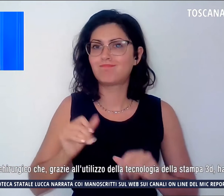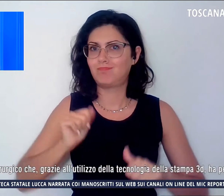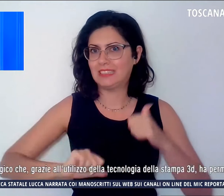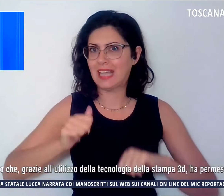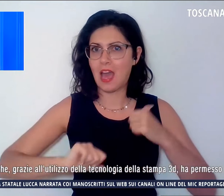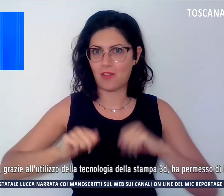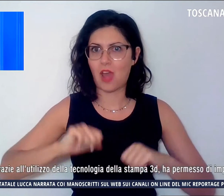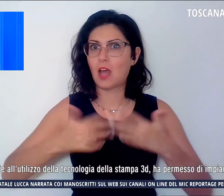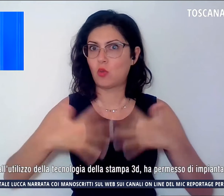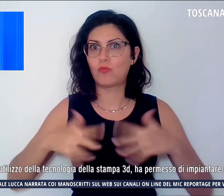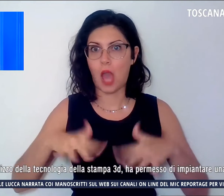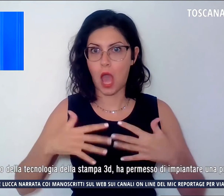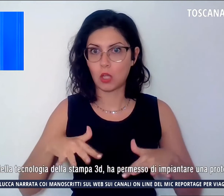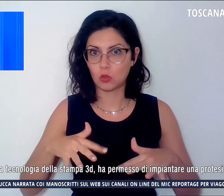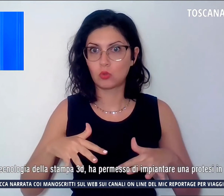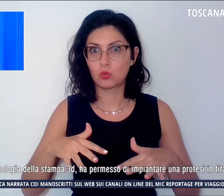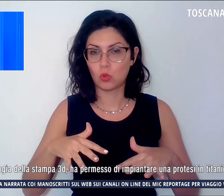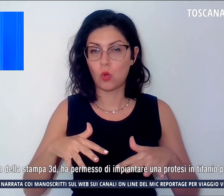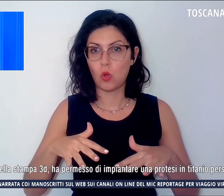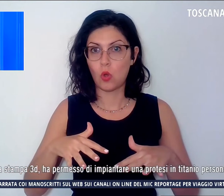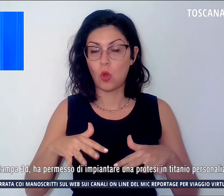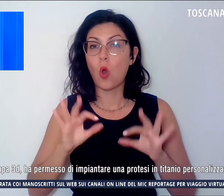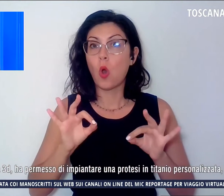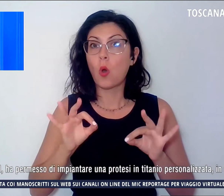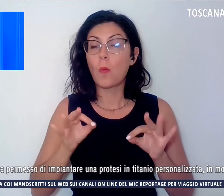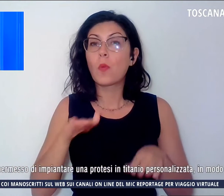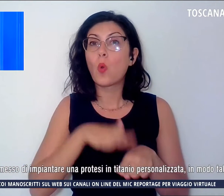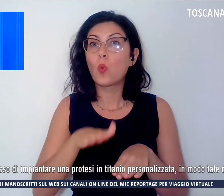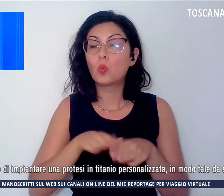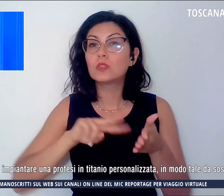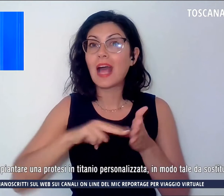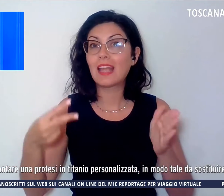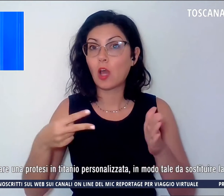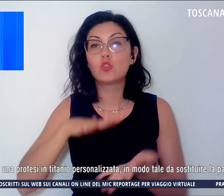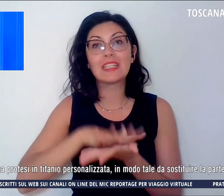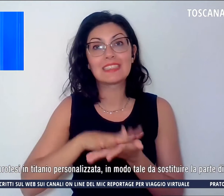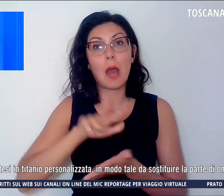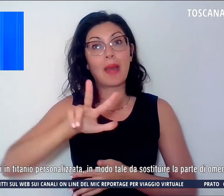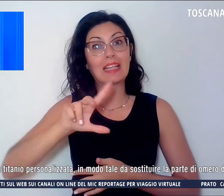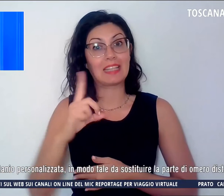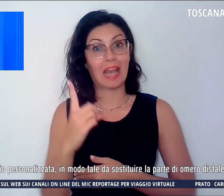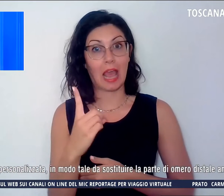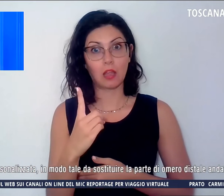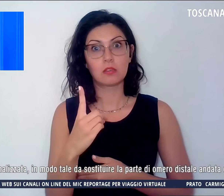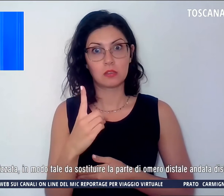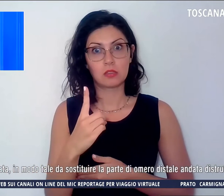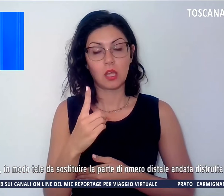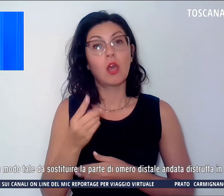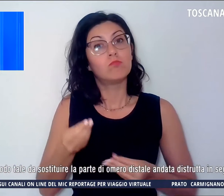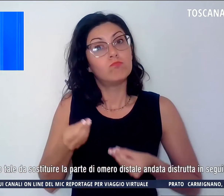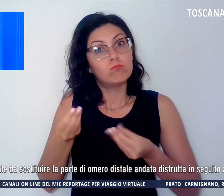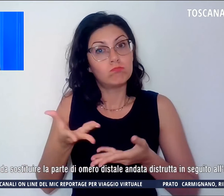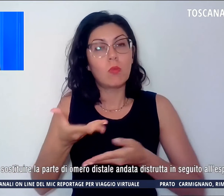chirurgico che grazie all'utilizzo della tecnologia della stampa 3D ha permesso di impiantare una